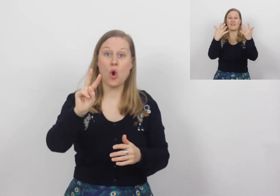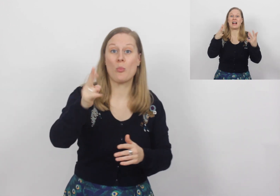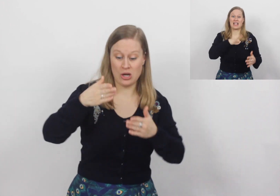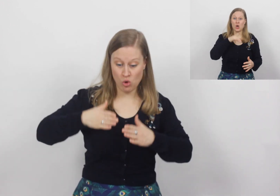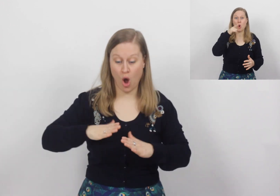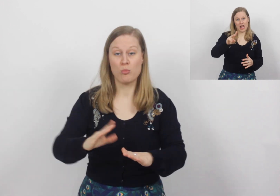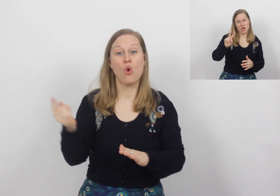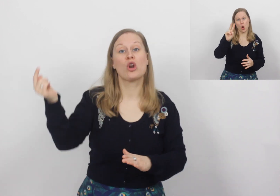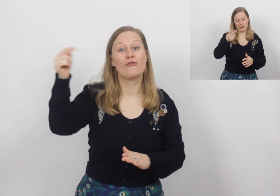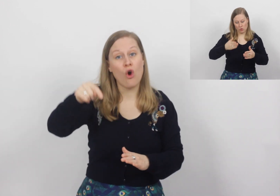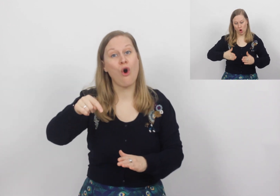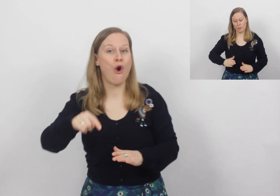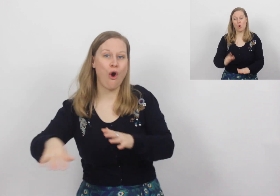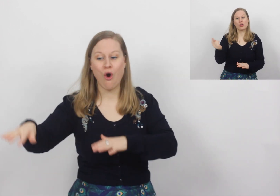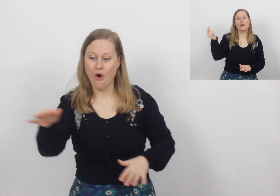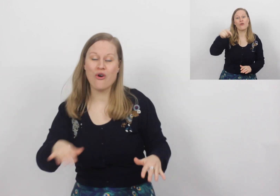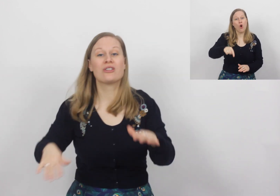opnieuw geboren wordt